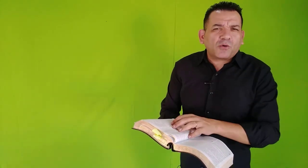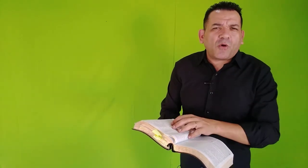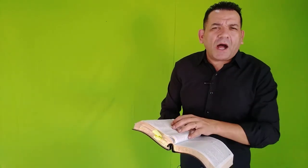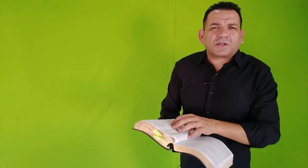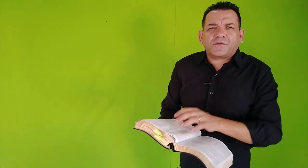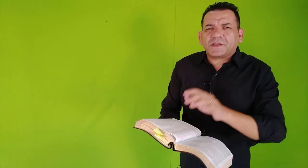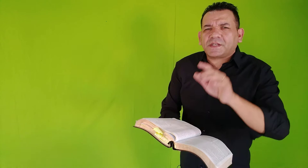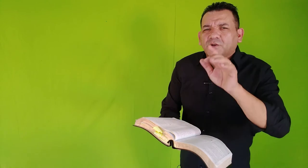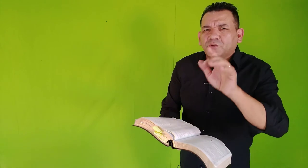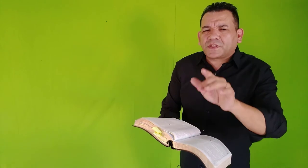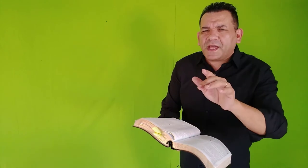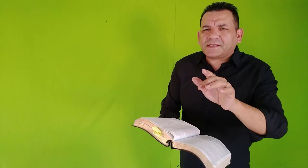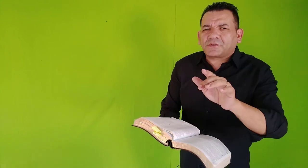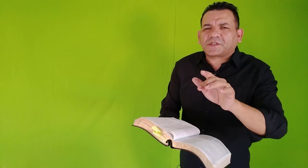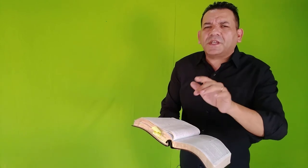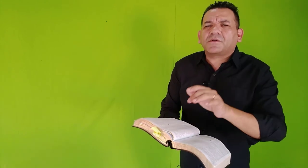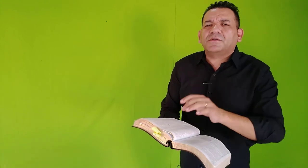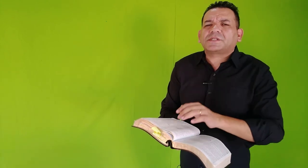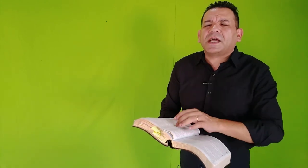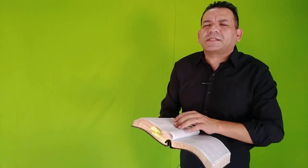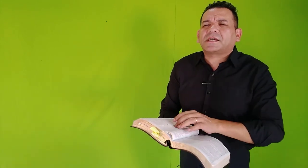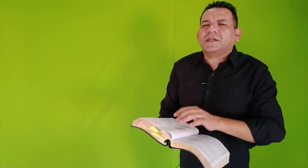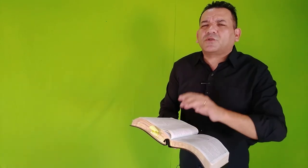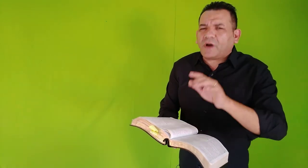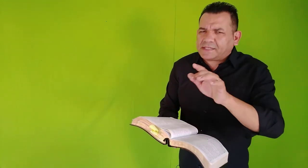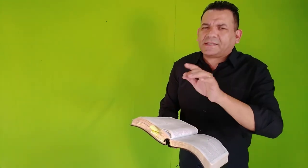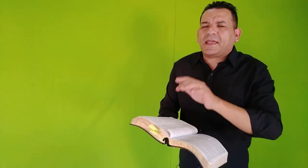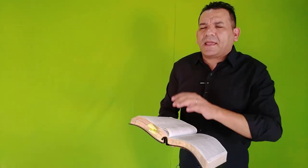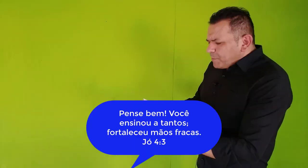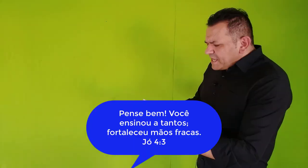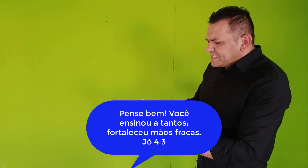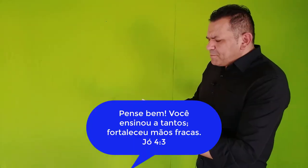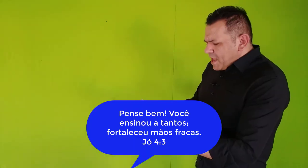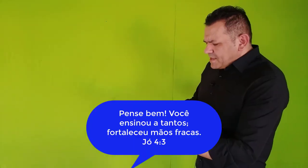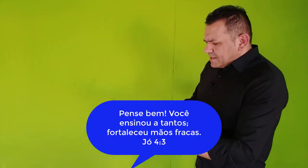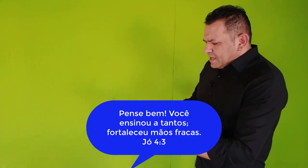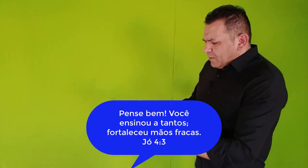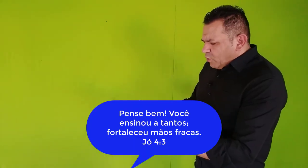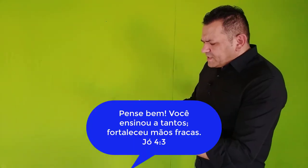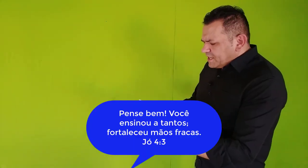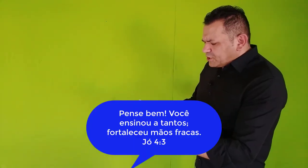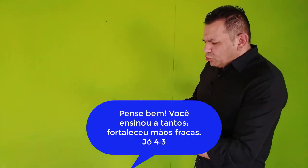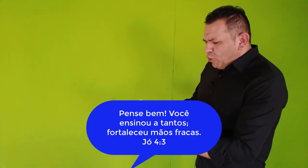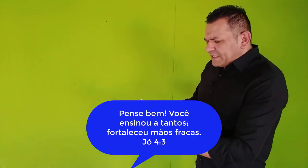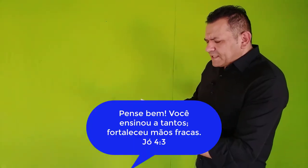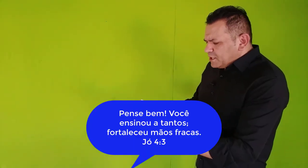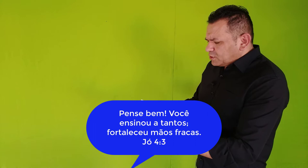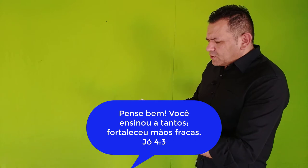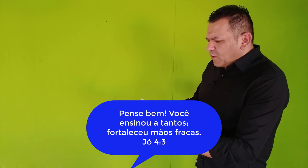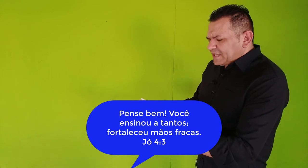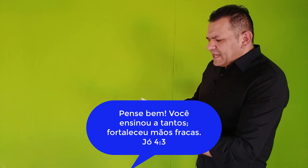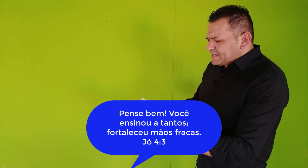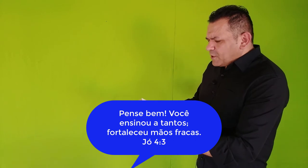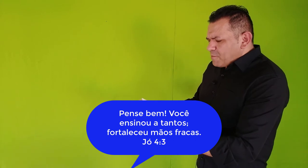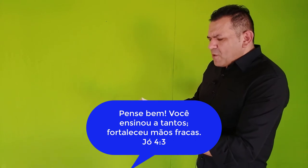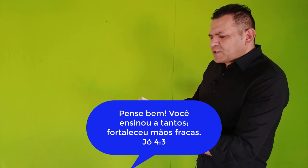4, versículo 3 ao 5, está escrito assim. Pense bem, você ensinou a tantos, fortaleceu mãos